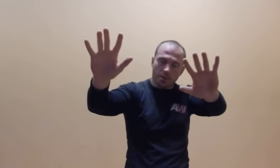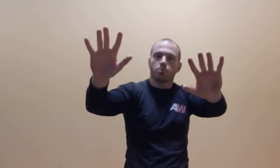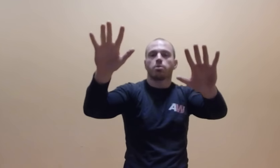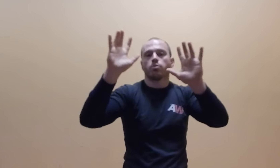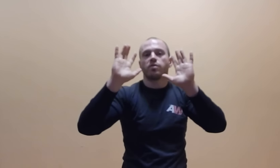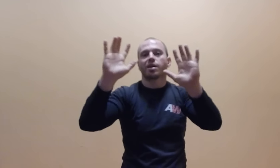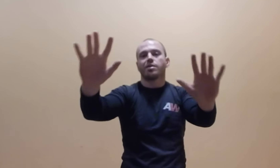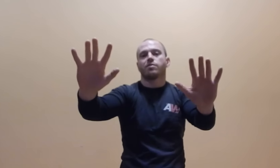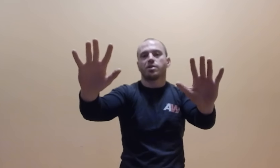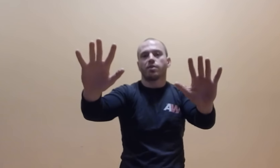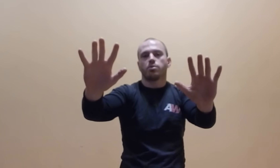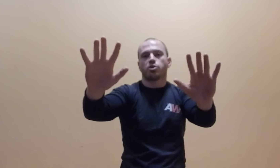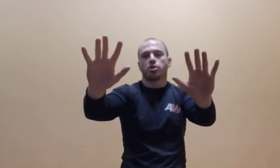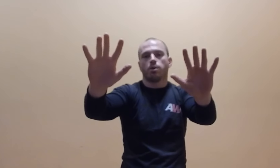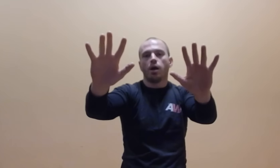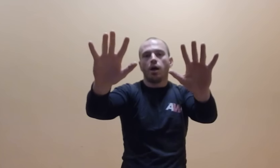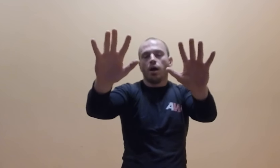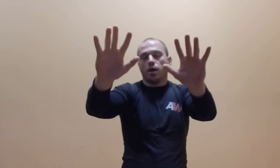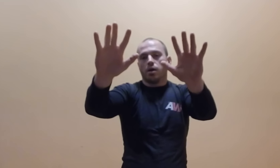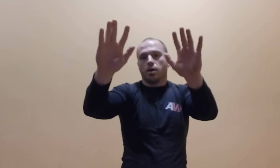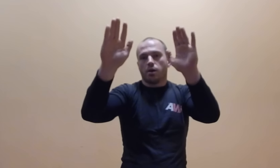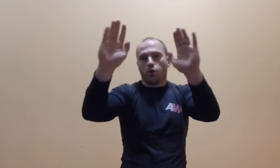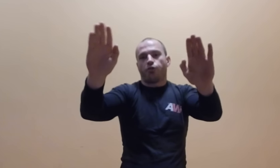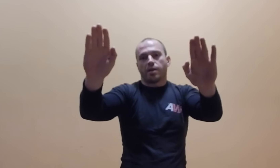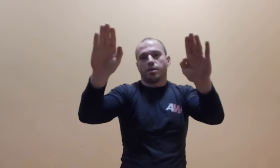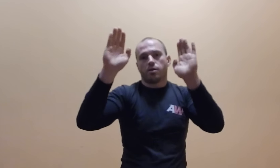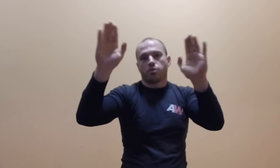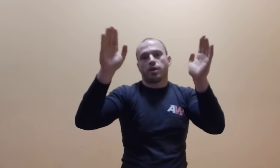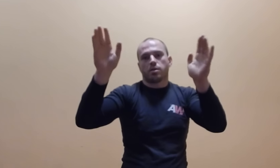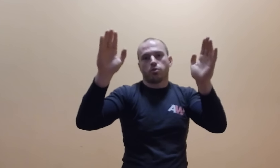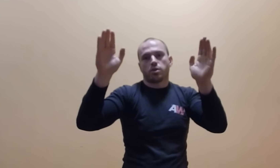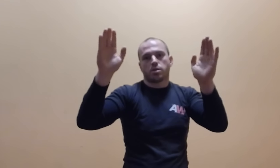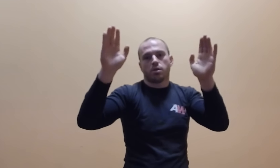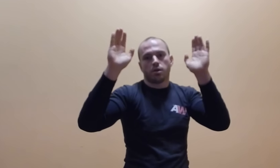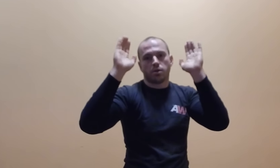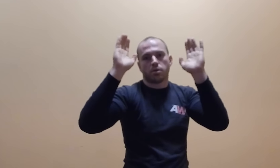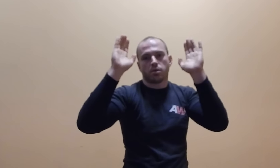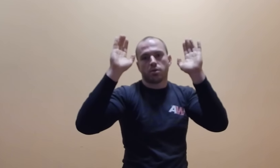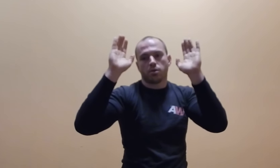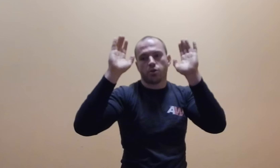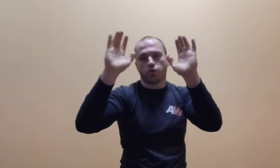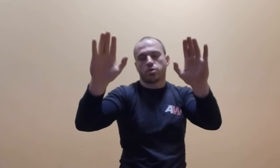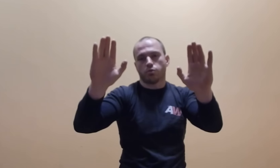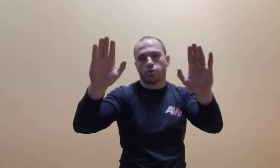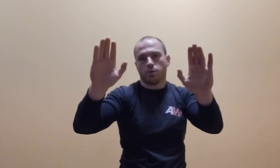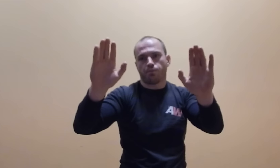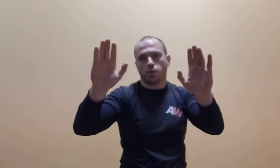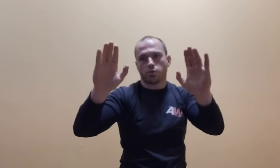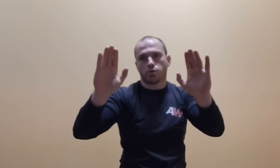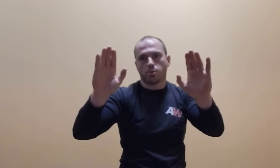chcę problemu, więc ręce wystawiamy przed siebie, otwarte, otwarte, to jest klucz, to jest klucz, żeby